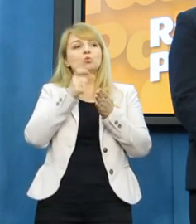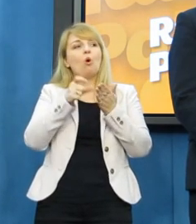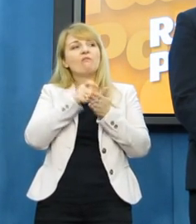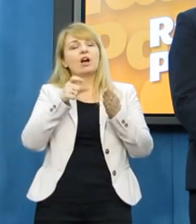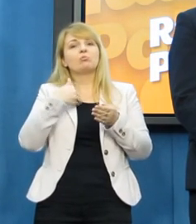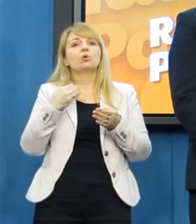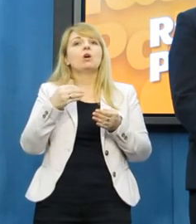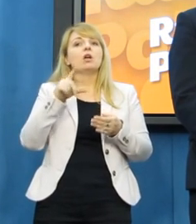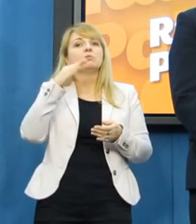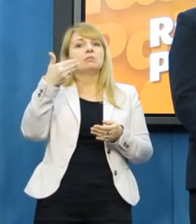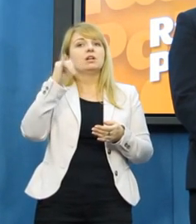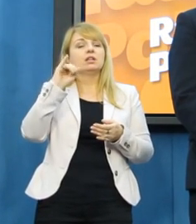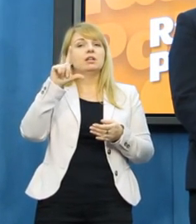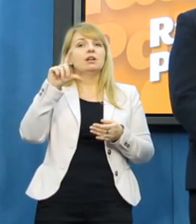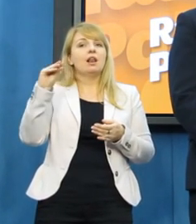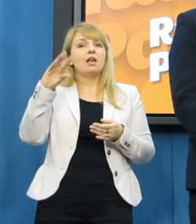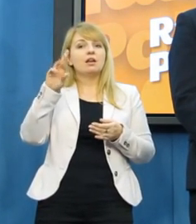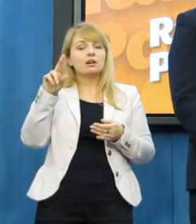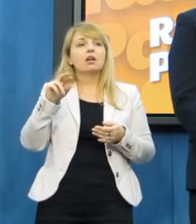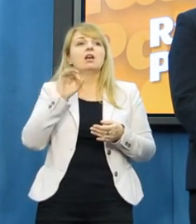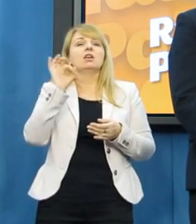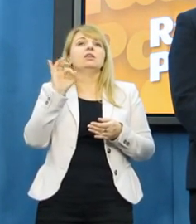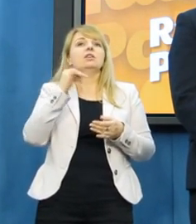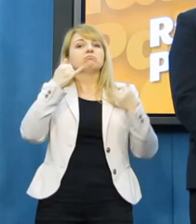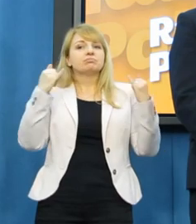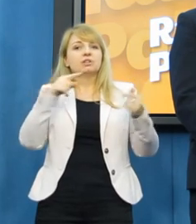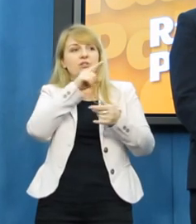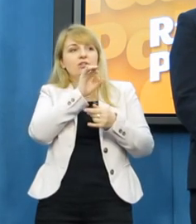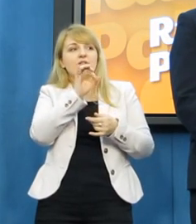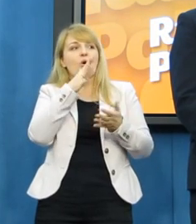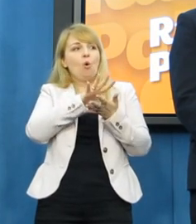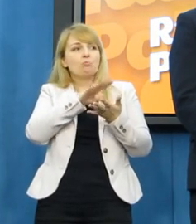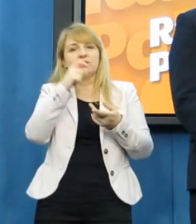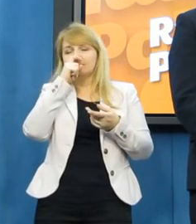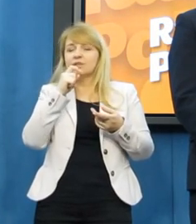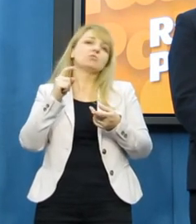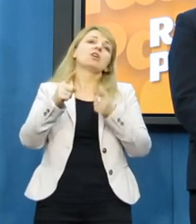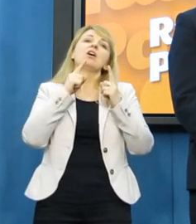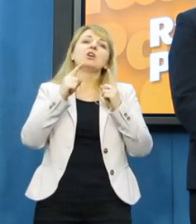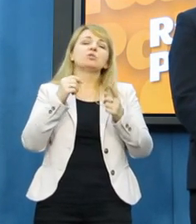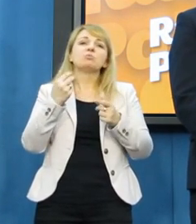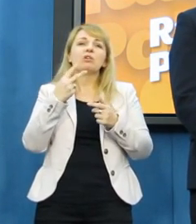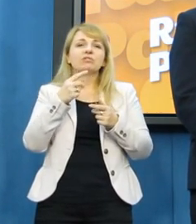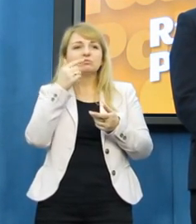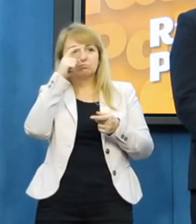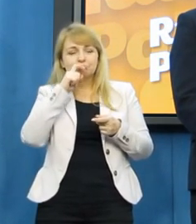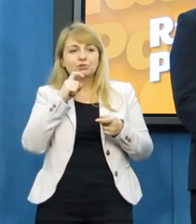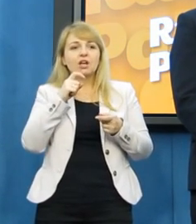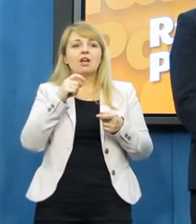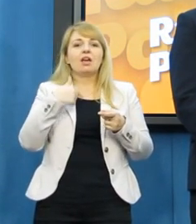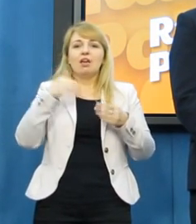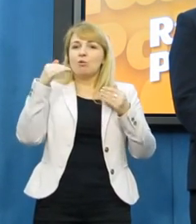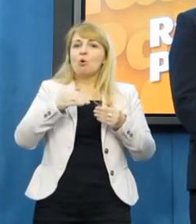powodzie, po pańskich oskarżeniach o wysłach Leszka-Milera o sprawiedliwieniu CIA. Po wielu, wielu innych rzeczach Pan Pietroska należy mu wymieniać i